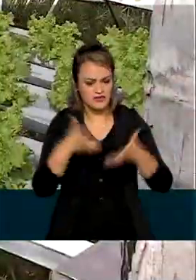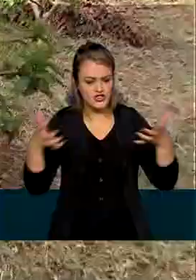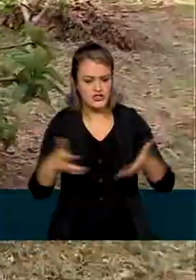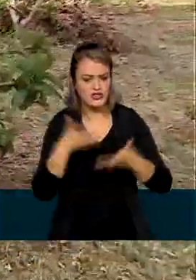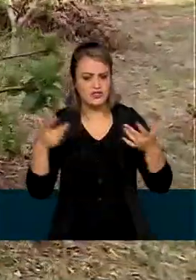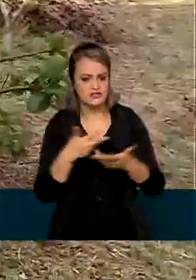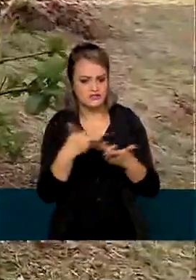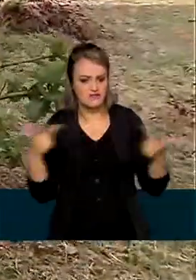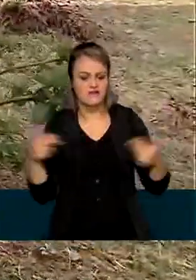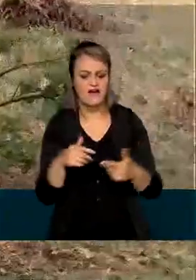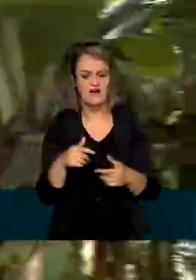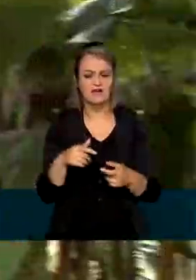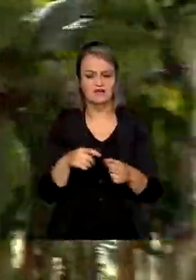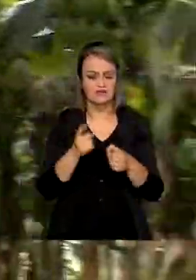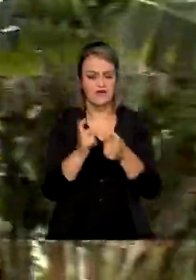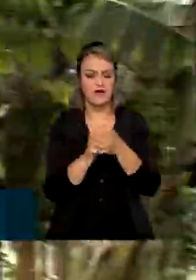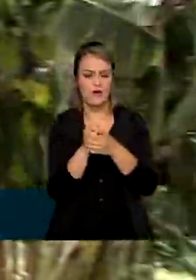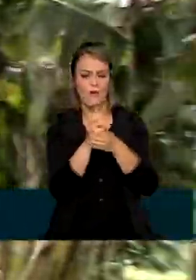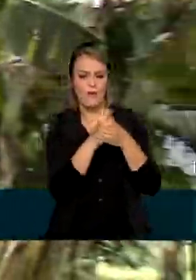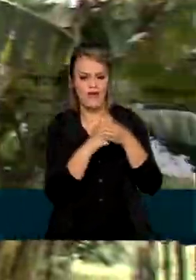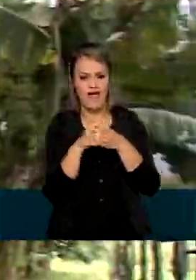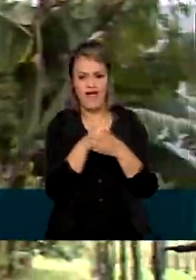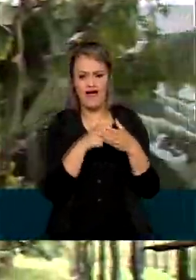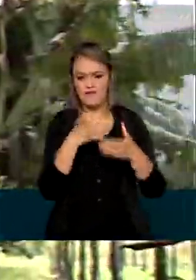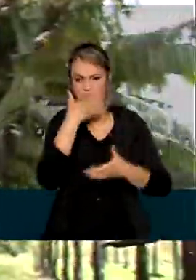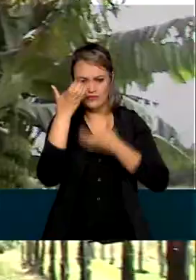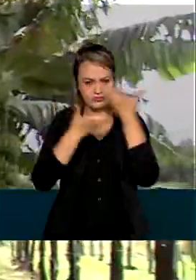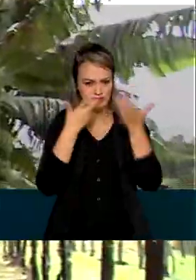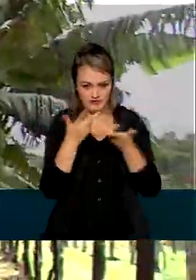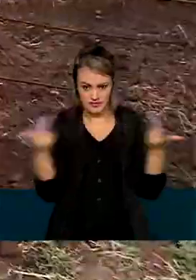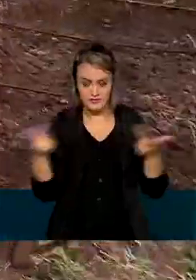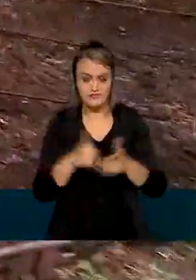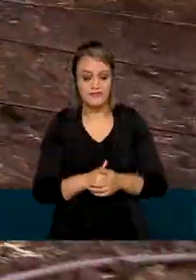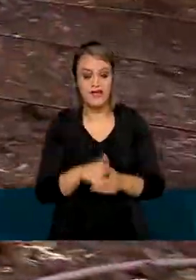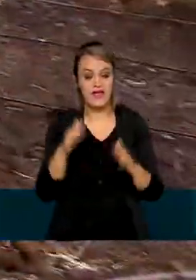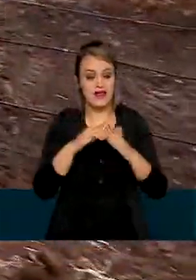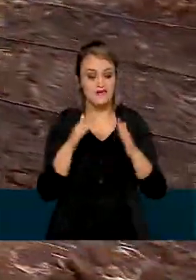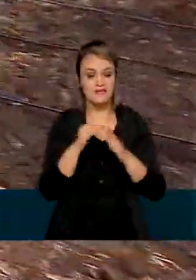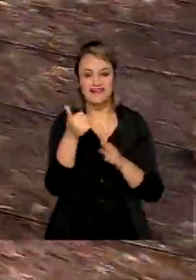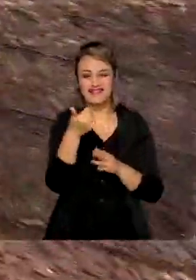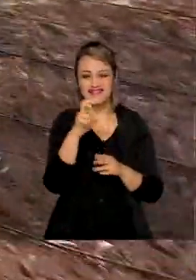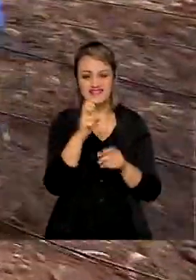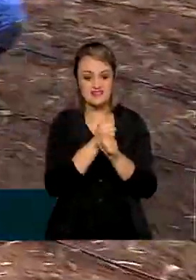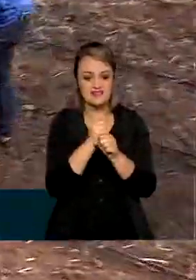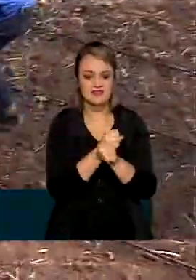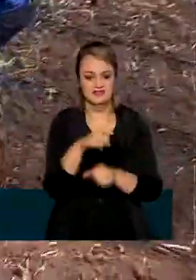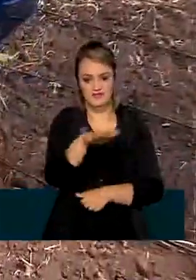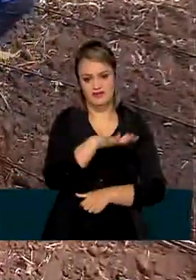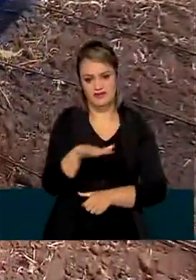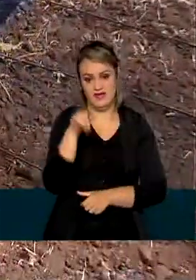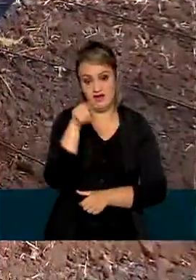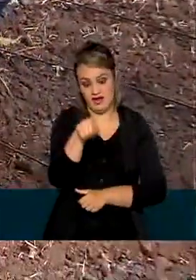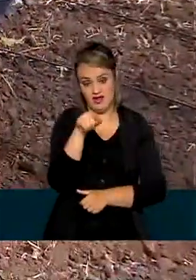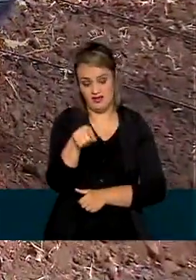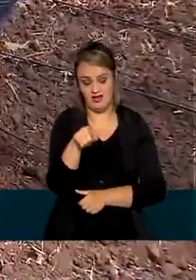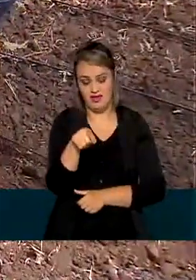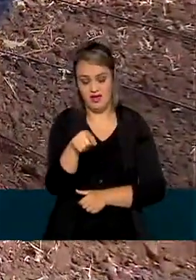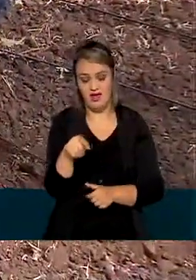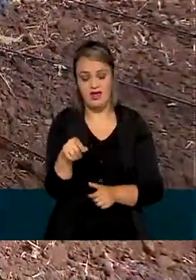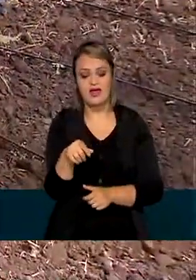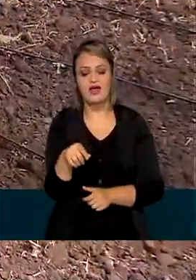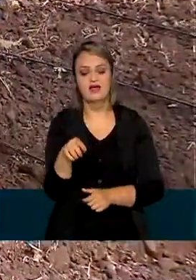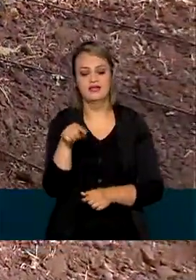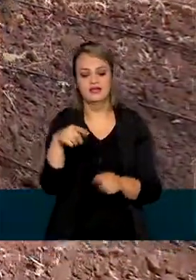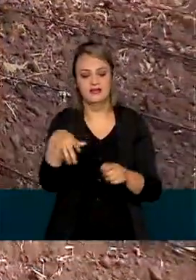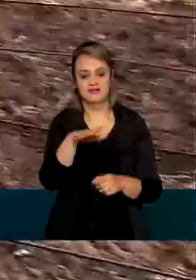alface, goiaba, entre outras hortaliças e frutas. Ela mora há 15 anos neste lote, parte do assentamento